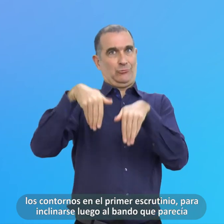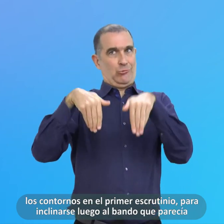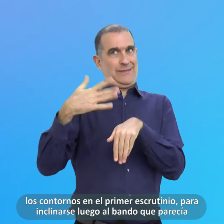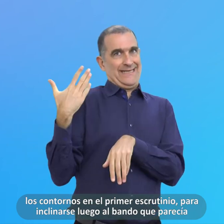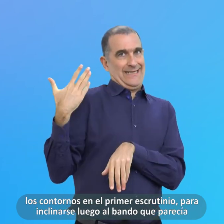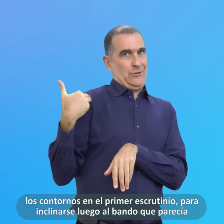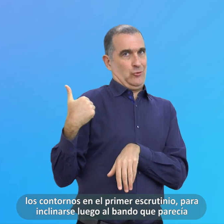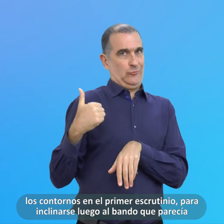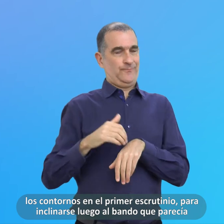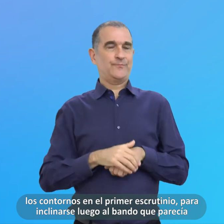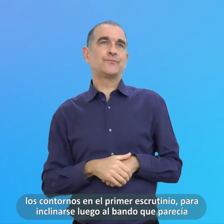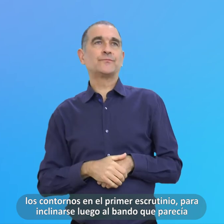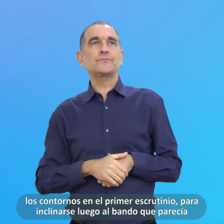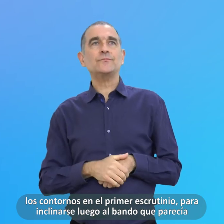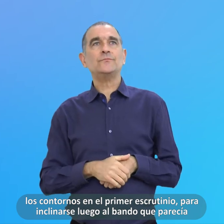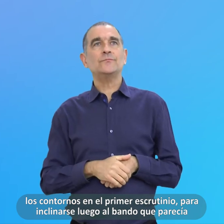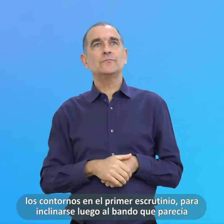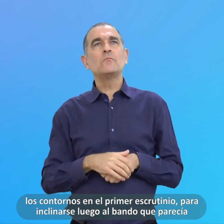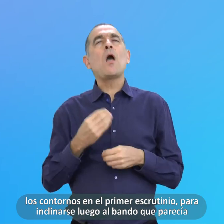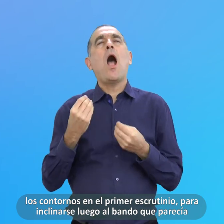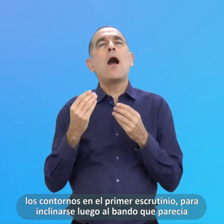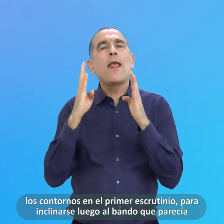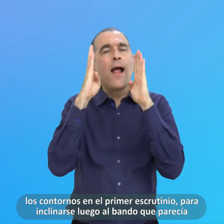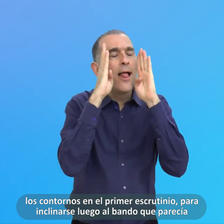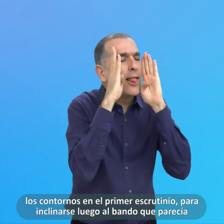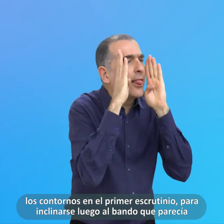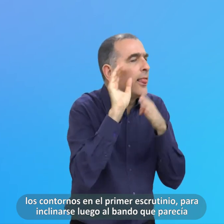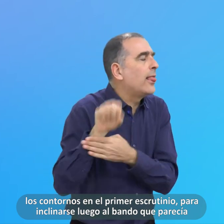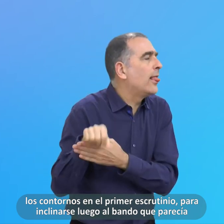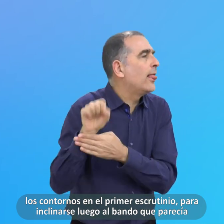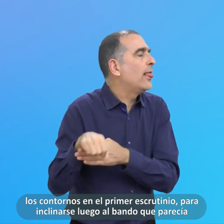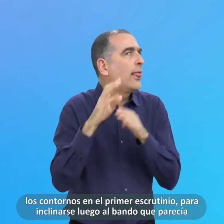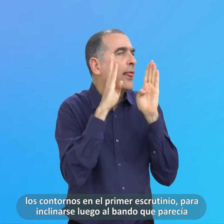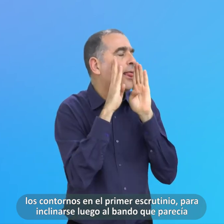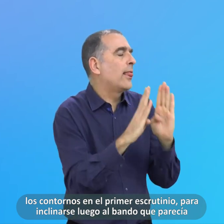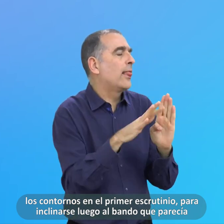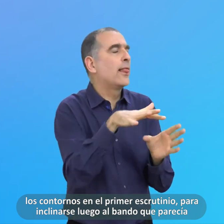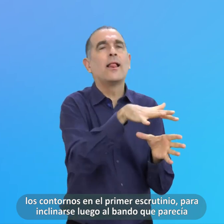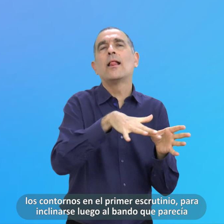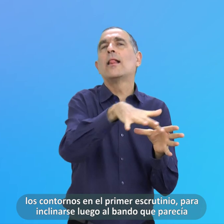Para Inclinarse Luego Al Bando Que Parecía